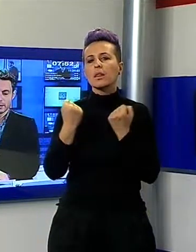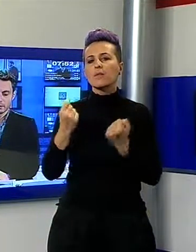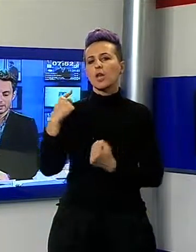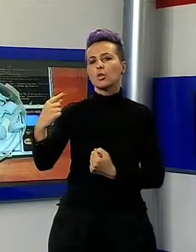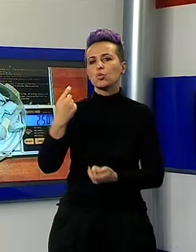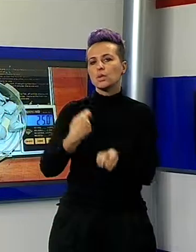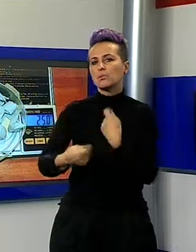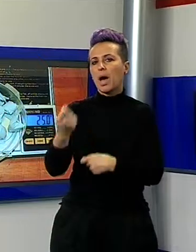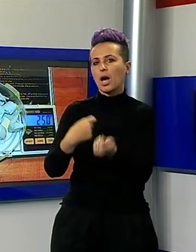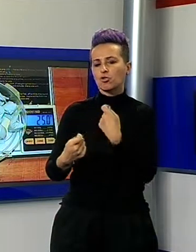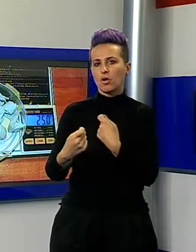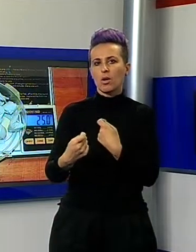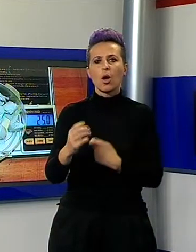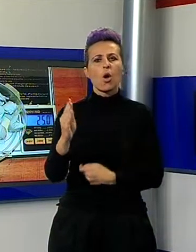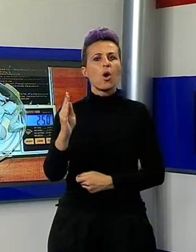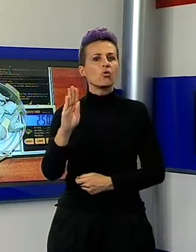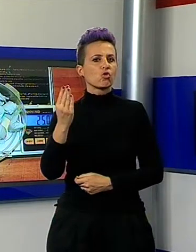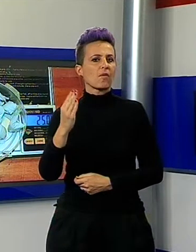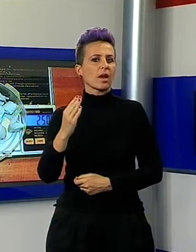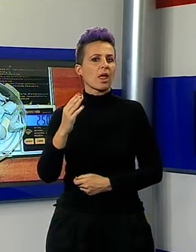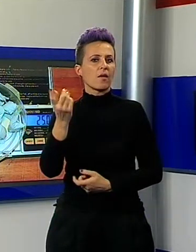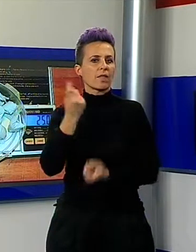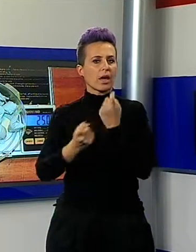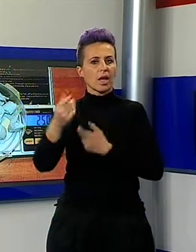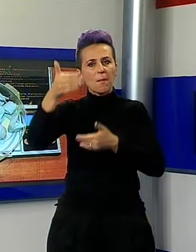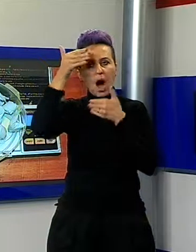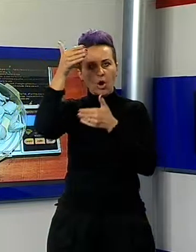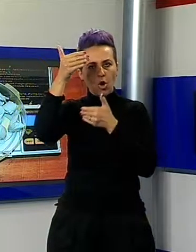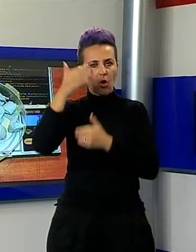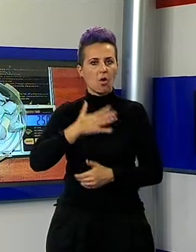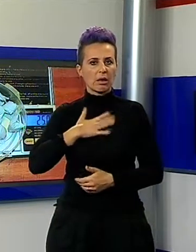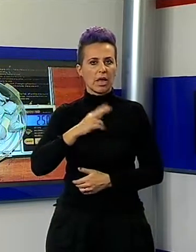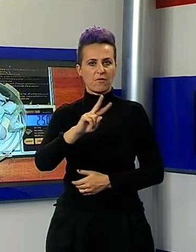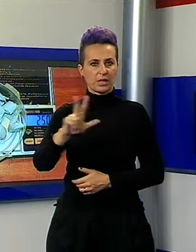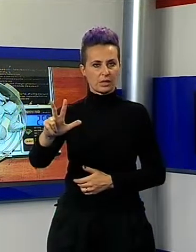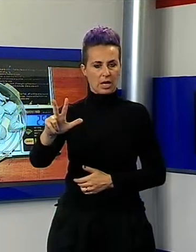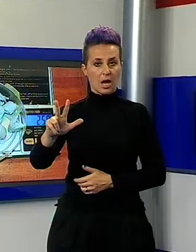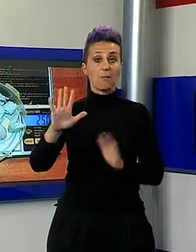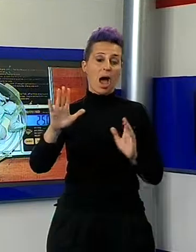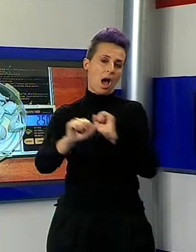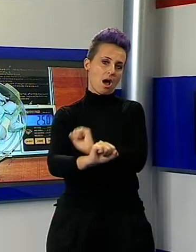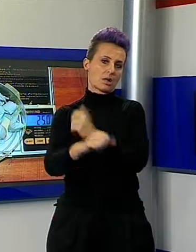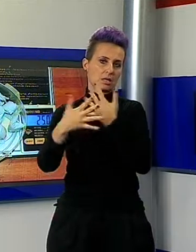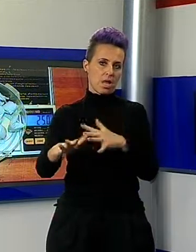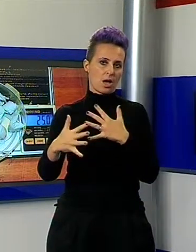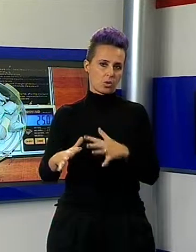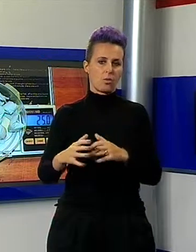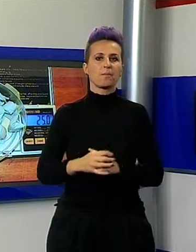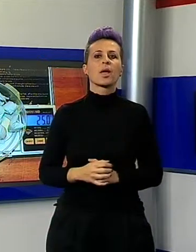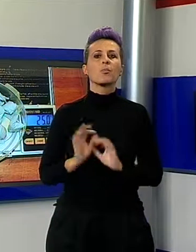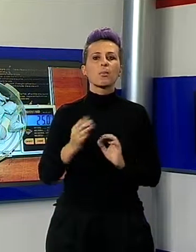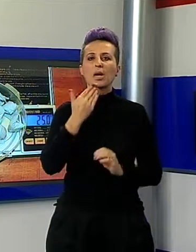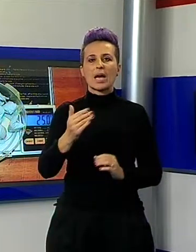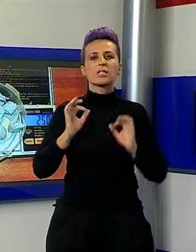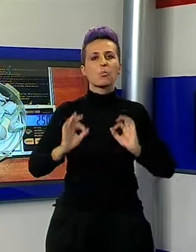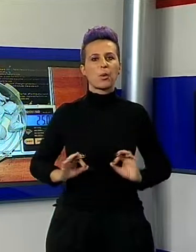giovane marocchino di 23 anni, clandestino, senza fissa dimora, è stato arrestato dagli agenti della Polizia di Stato, della squadra anticrimine, del